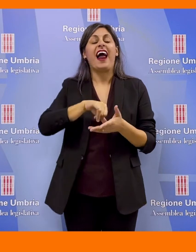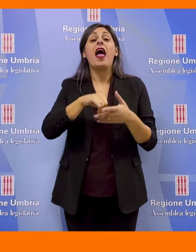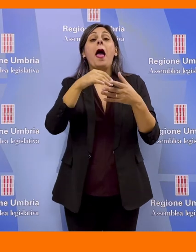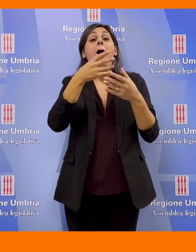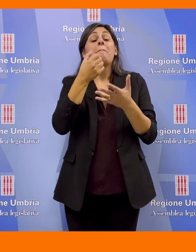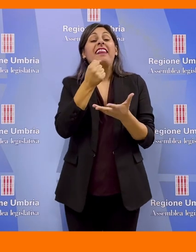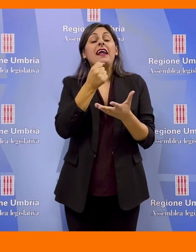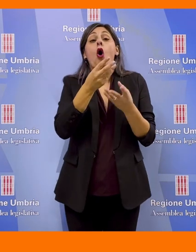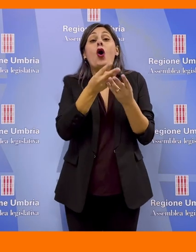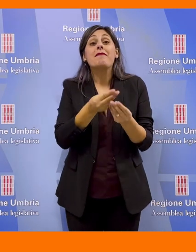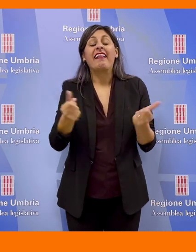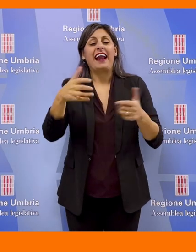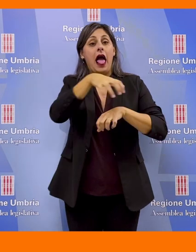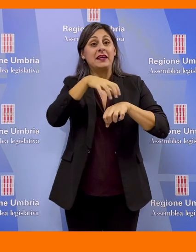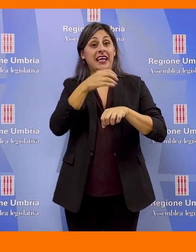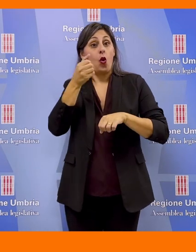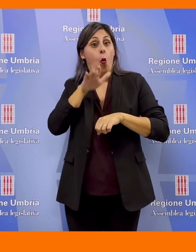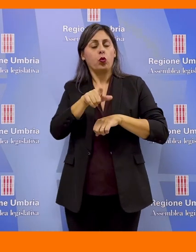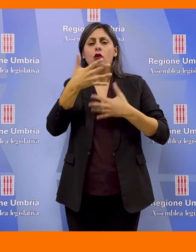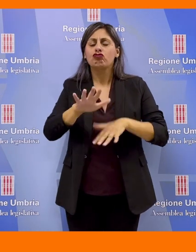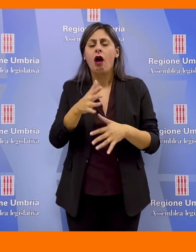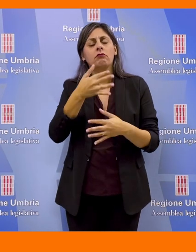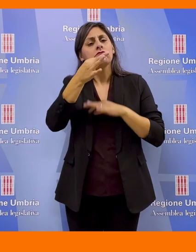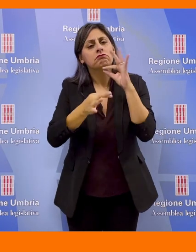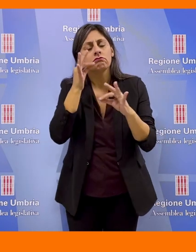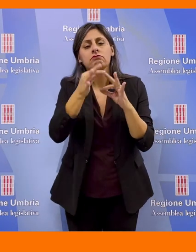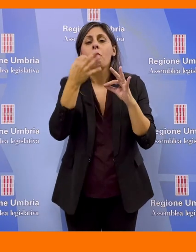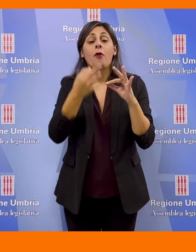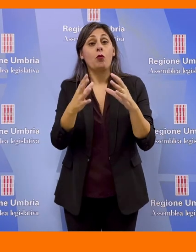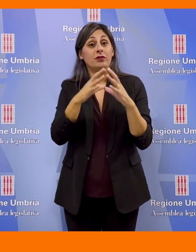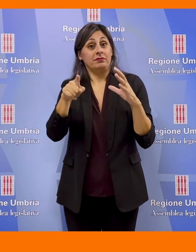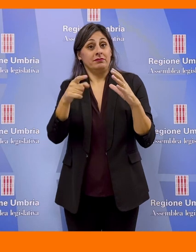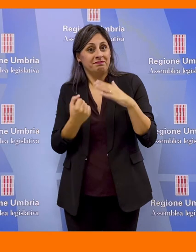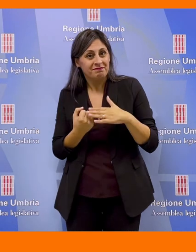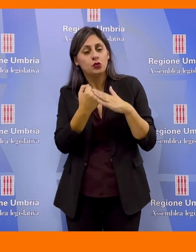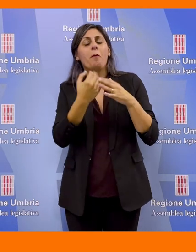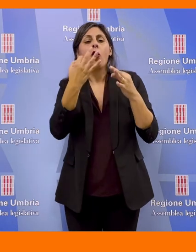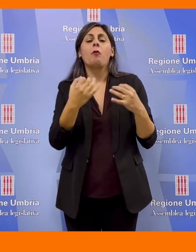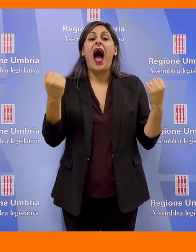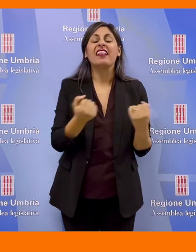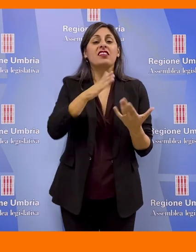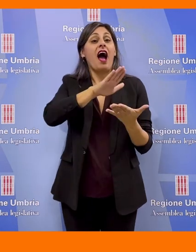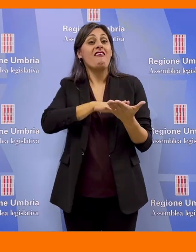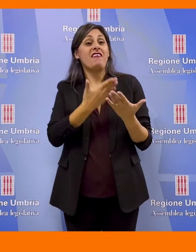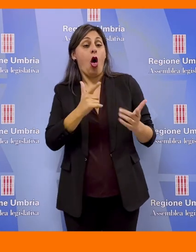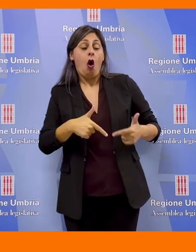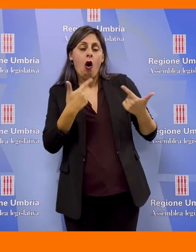Immateriale del Ministero della Cultura, che ha parlato del sostegno di questo istituto alle attività di valorizzazione e